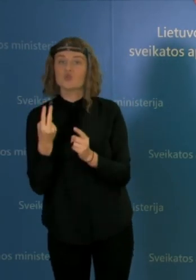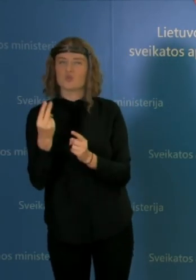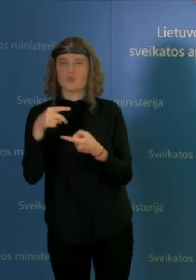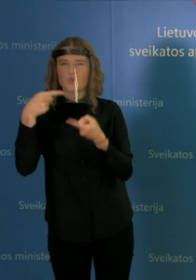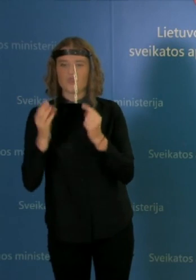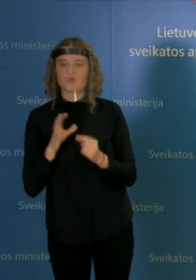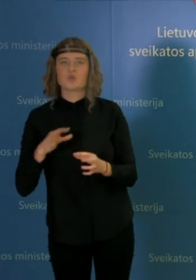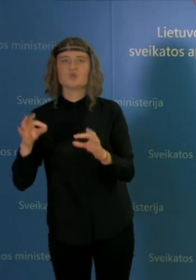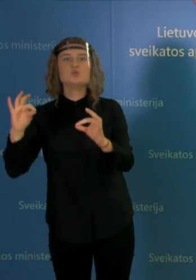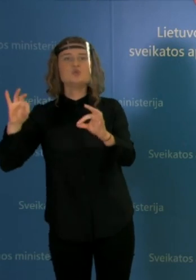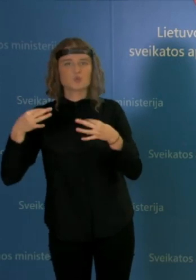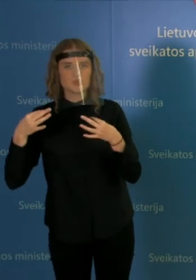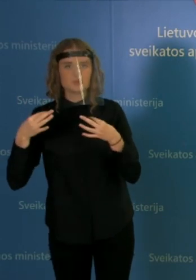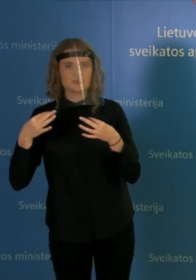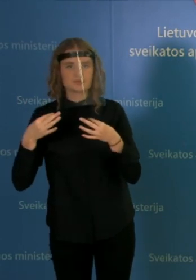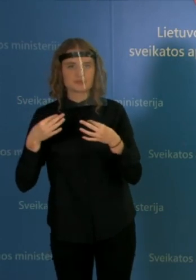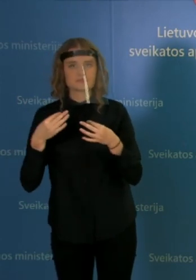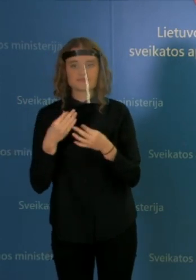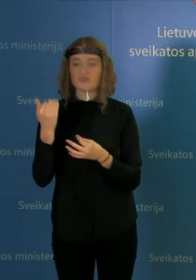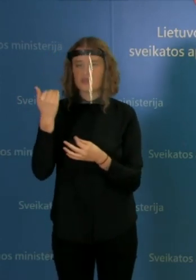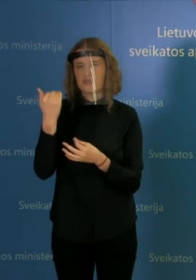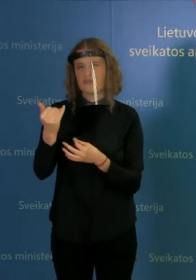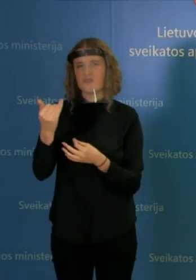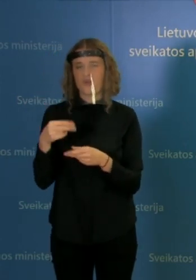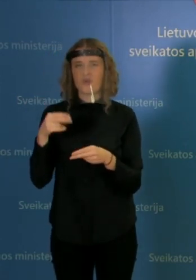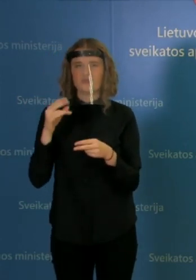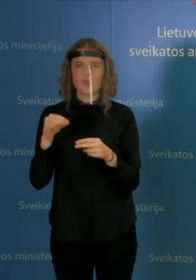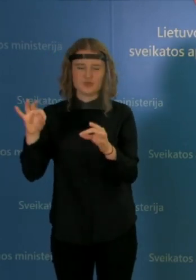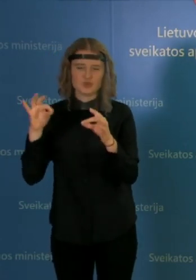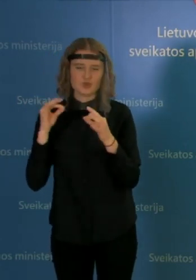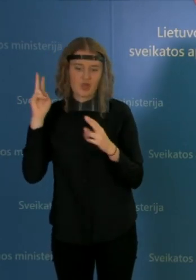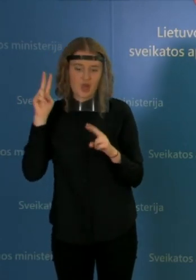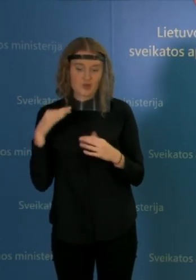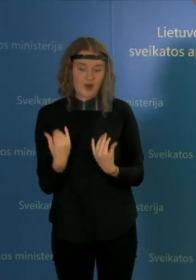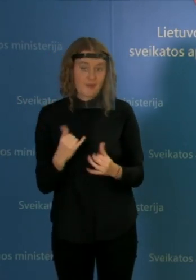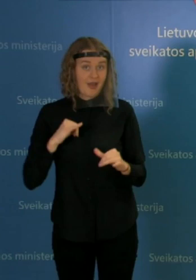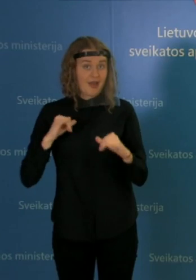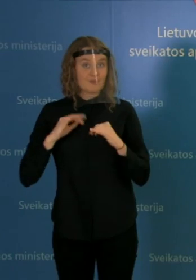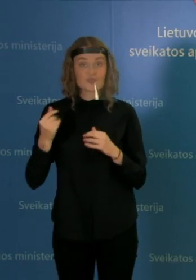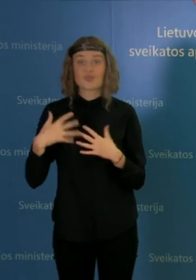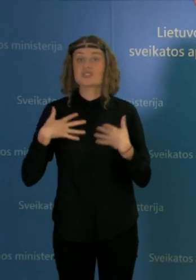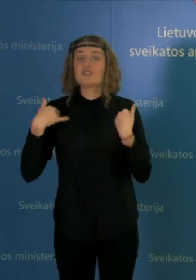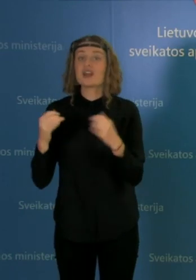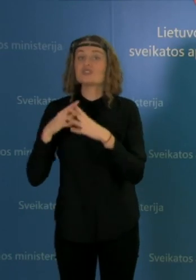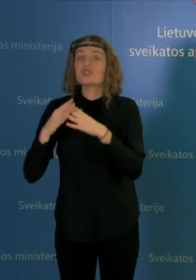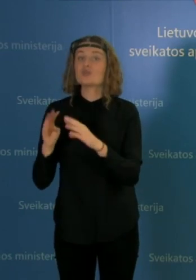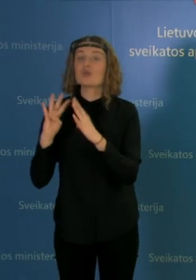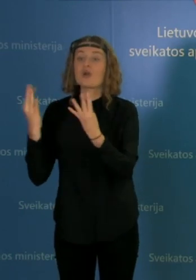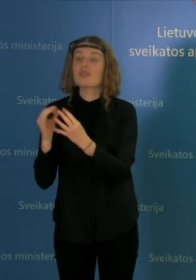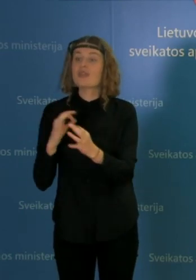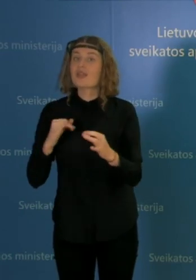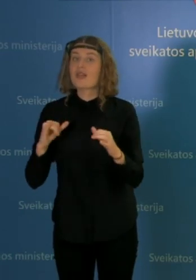siūlo tokį, manau, tikrai saliamonišką sprendimą. Nežinau, kaip jį sureguose į katos reikalų komitetas. Jie siūlo